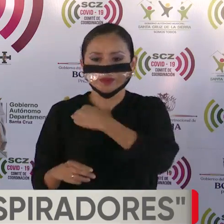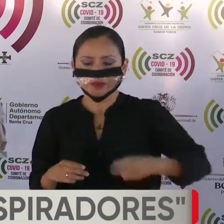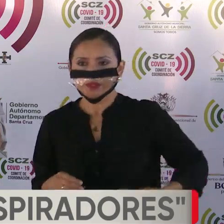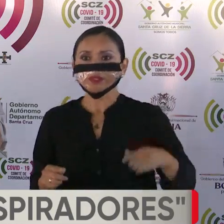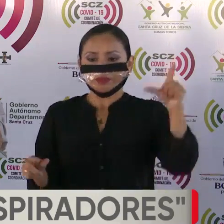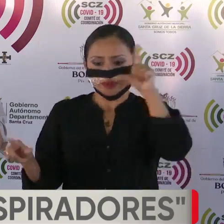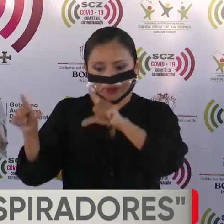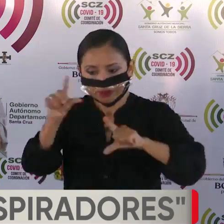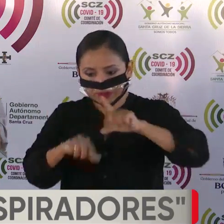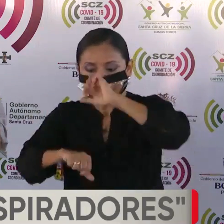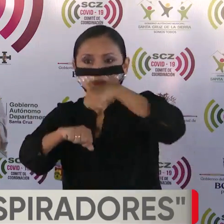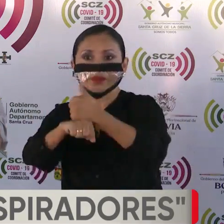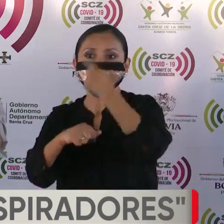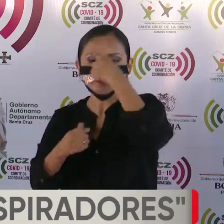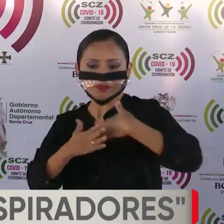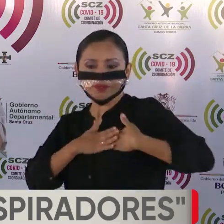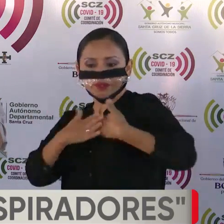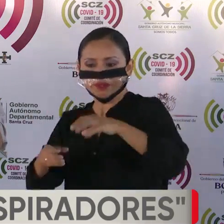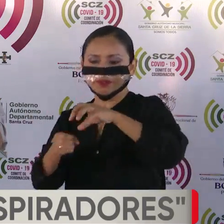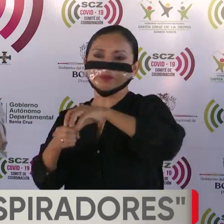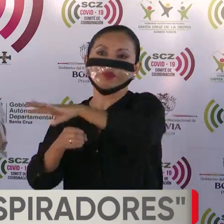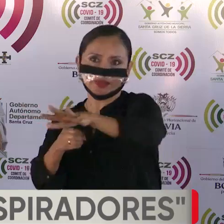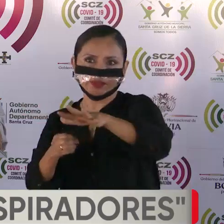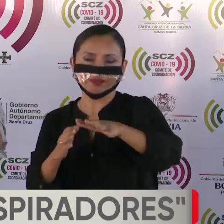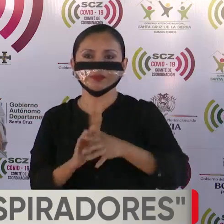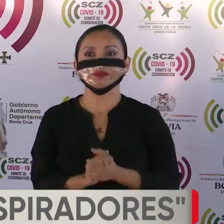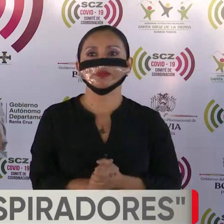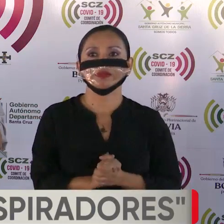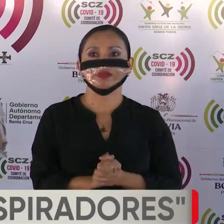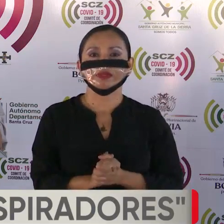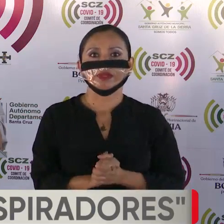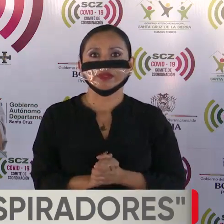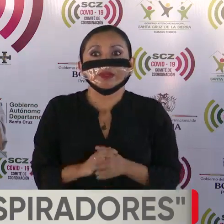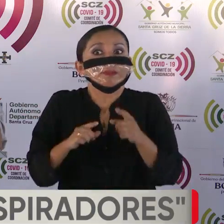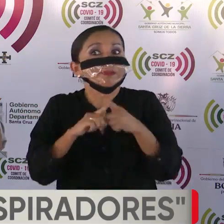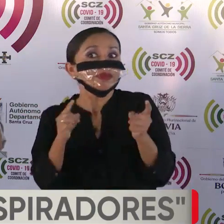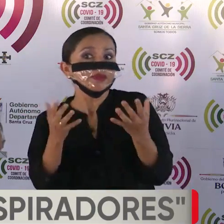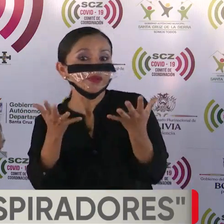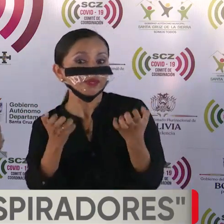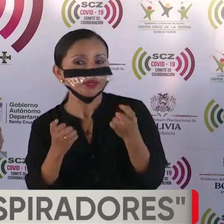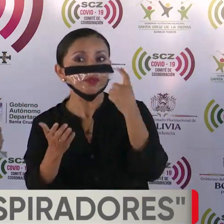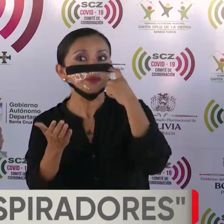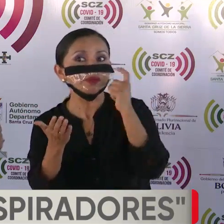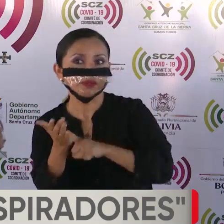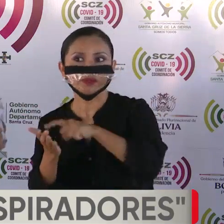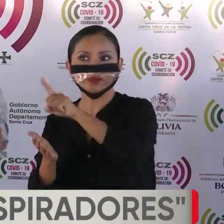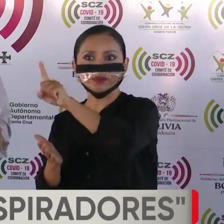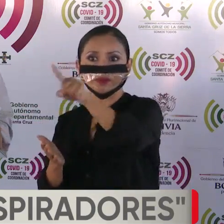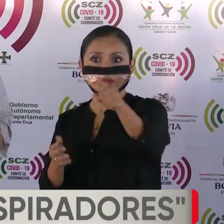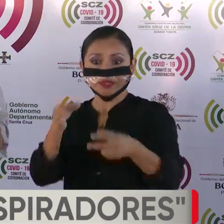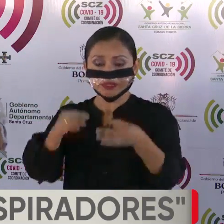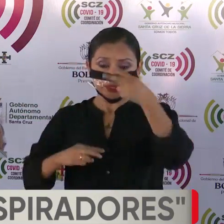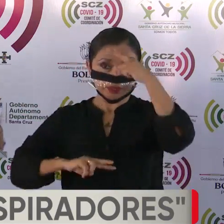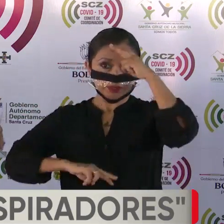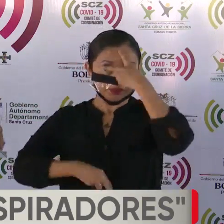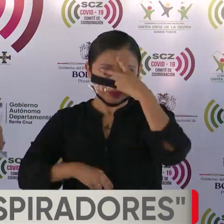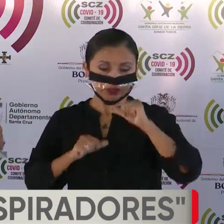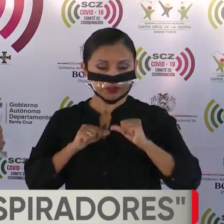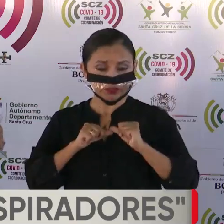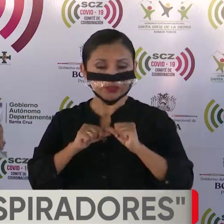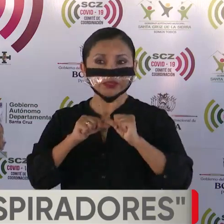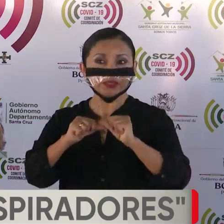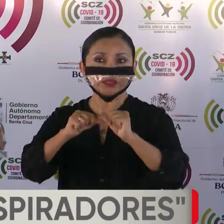laboratorio a disposición de la pandemia. Pero quiero hacerles notar que si el virus continúa,